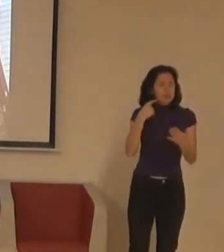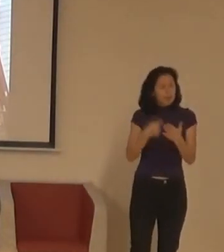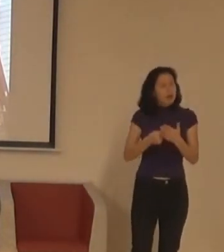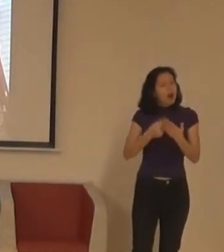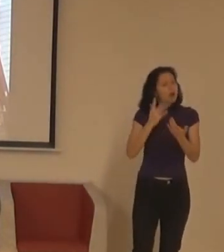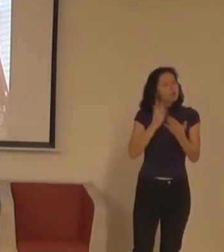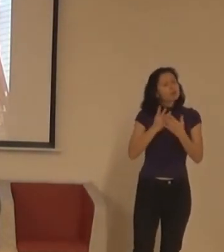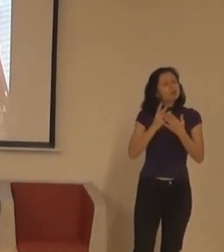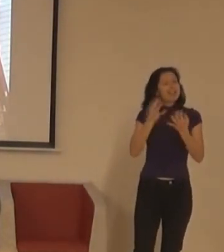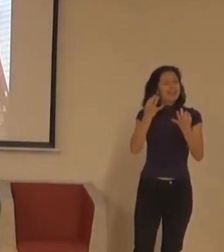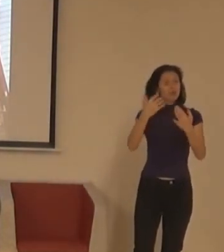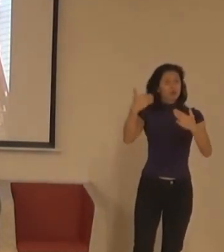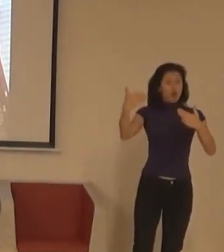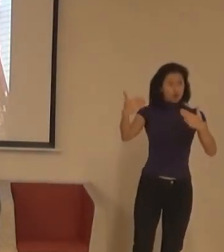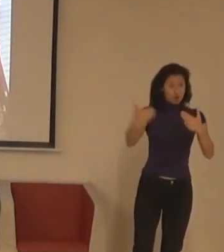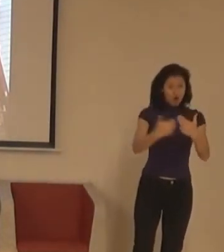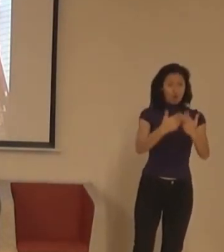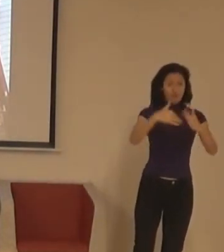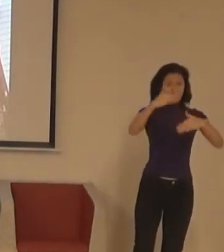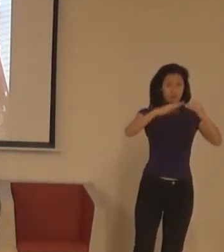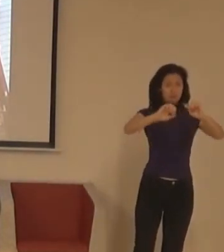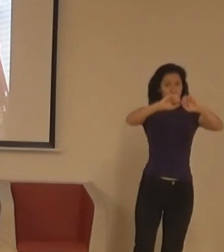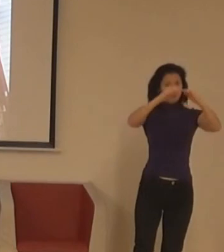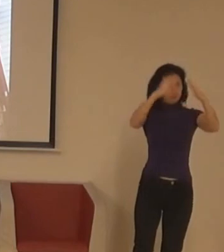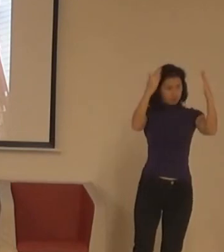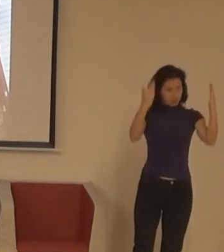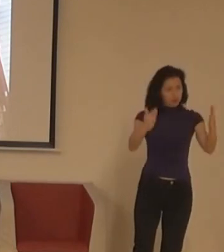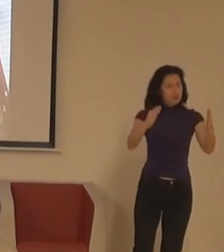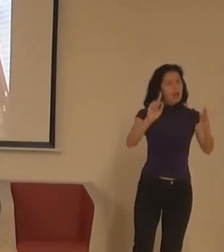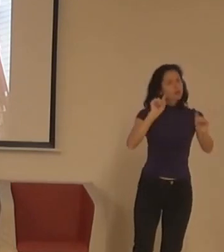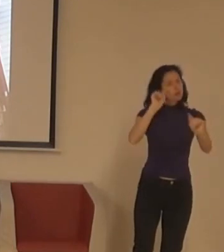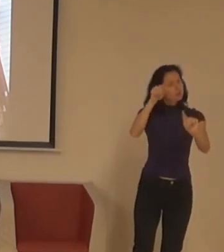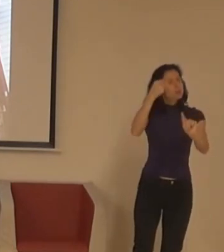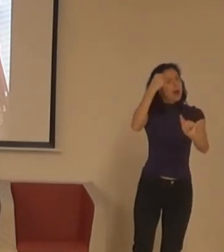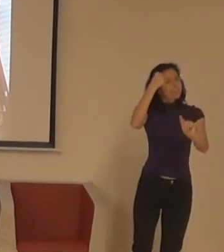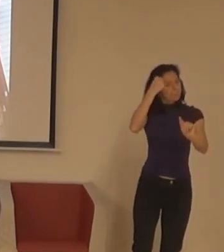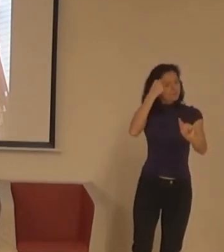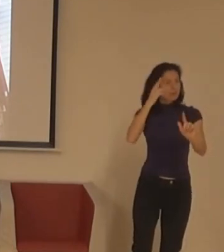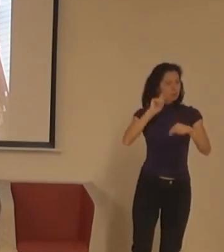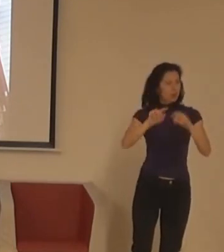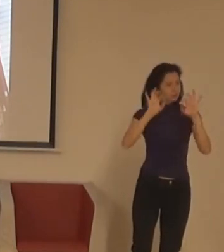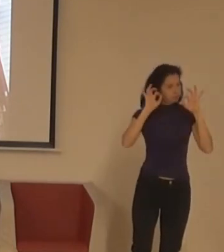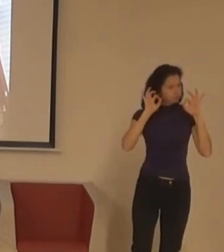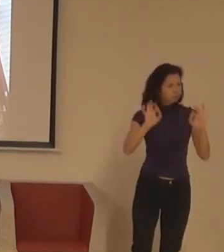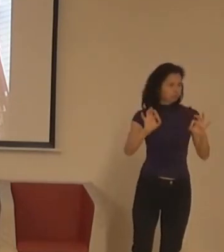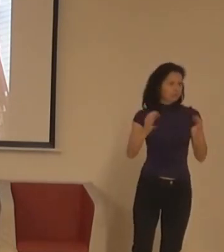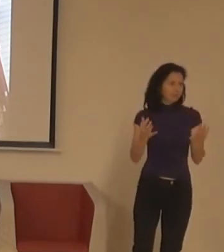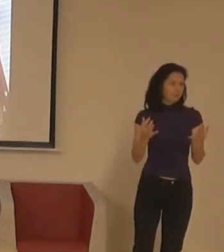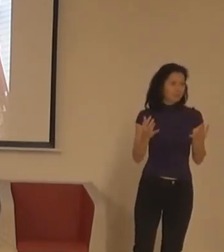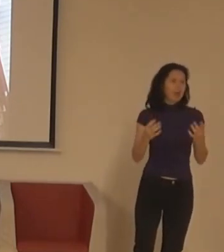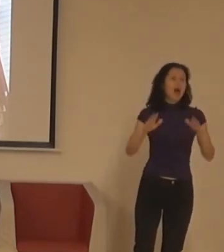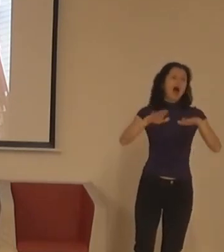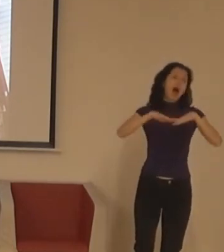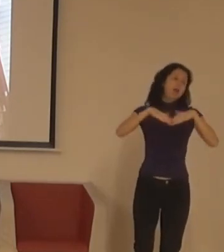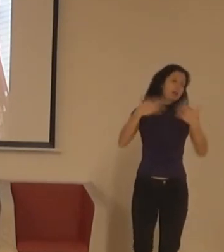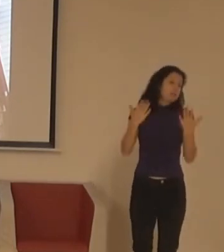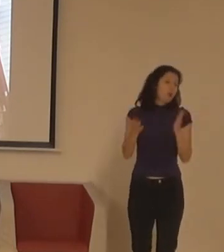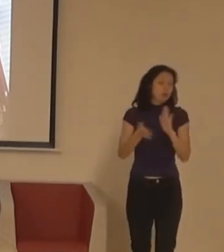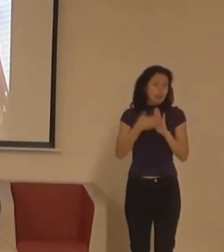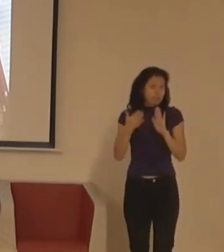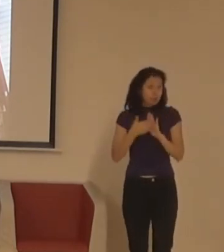Je hrozně důležitý si uvědomit, že člověk, ať už má nějaké postižení, velký břicho, protože právě čeká mimino,